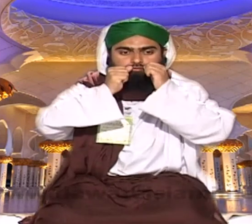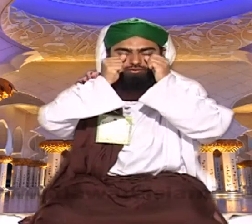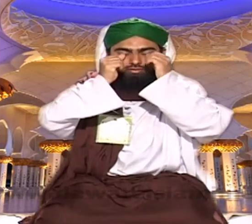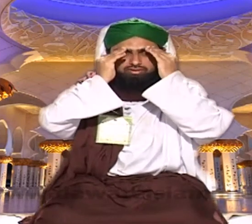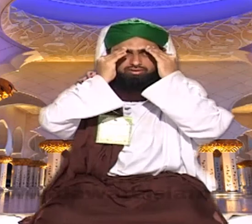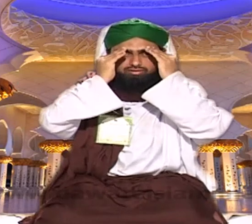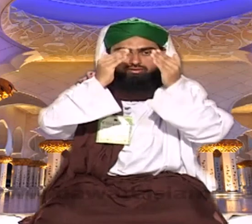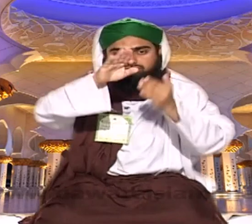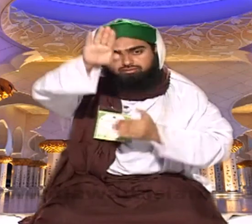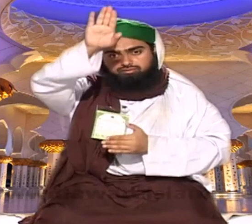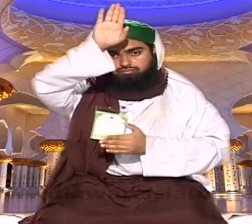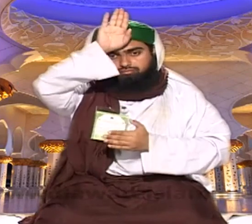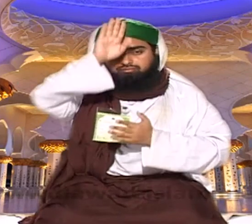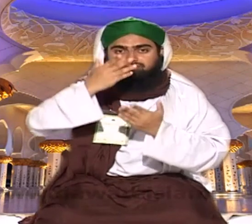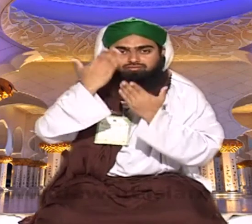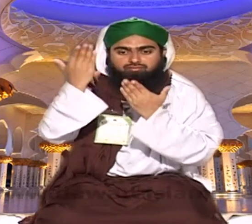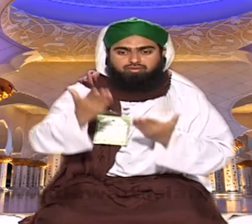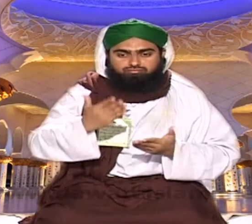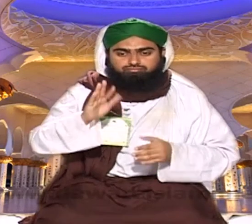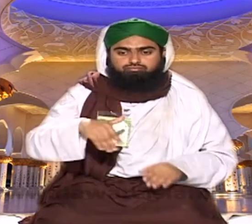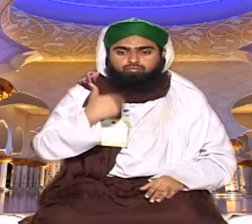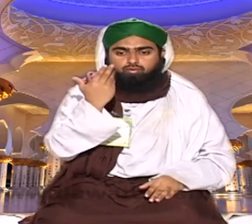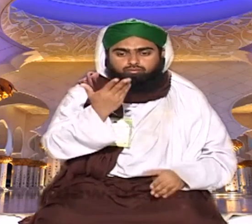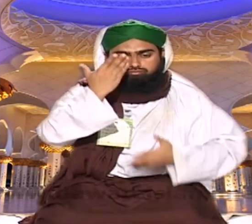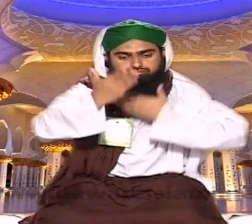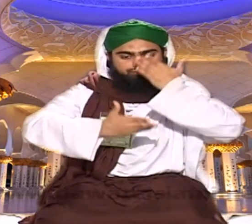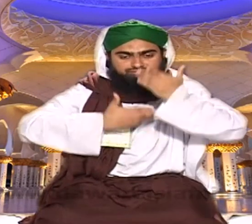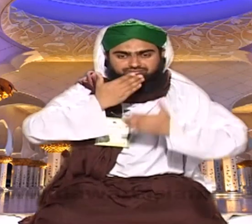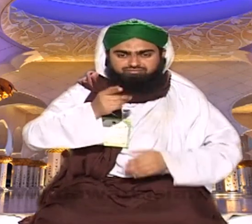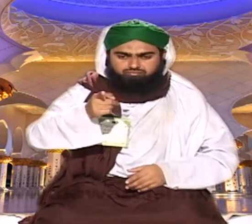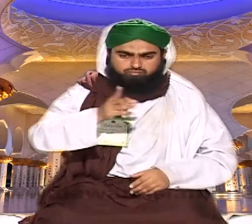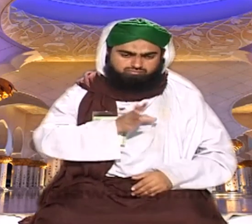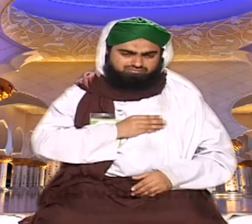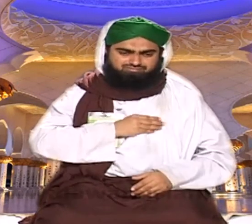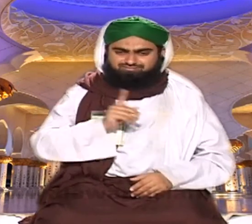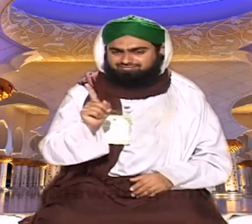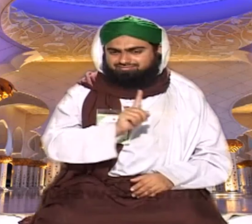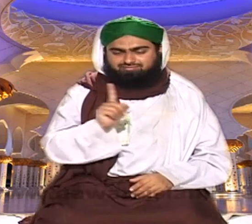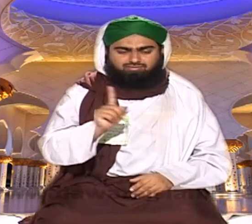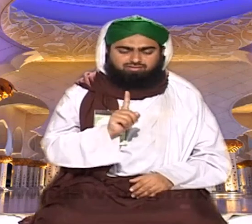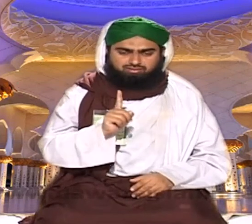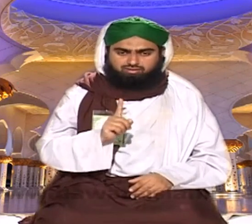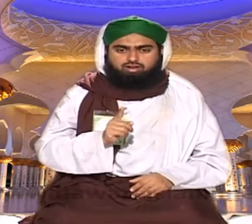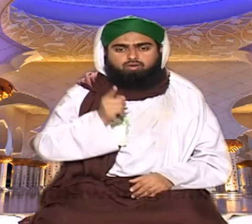تشریف لائے اور فرما رہے کہ گھبرانے کی کوئی بات نہیں ابو الحسن